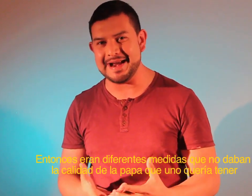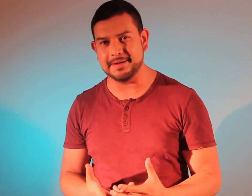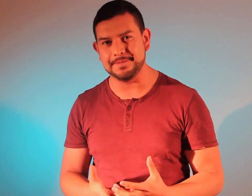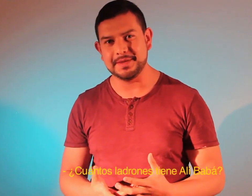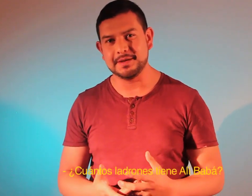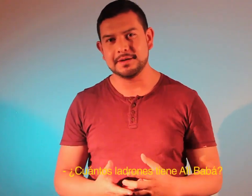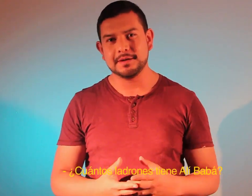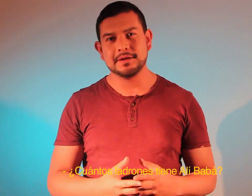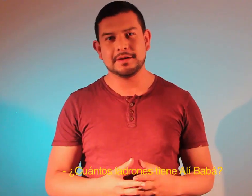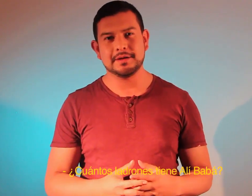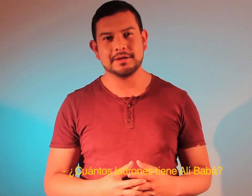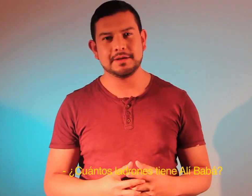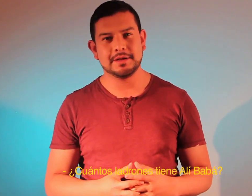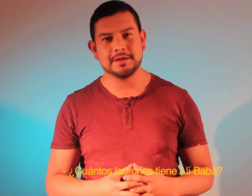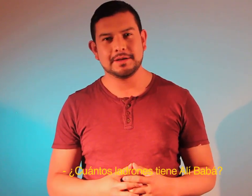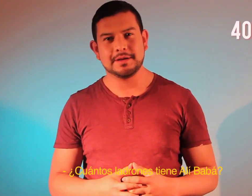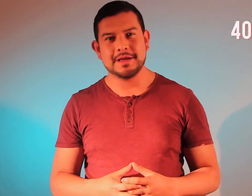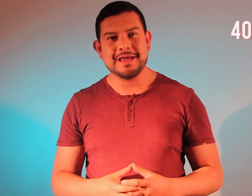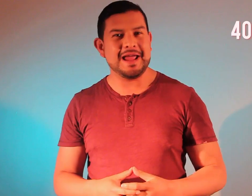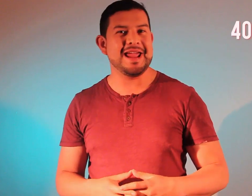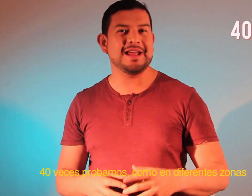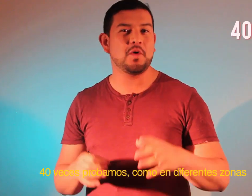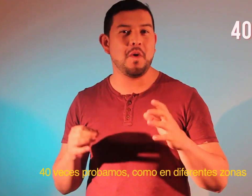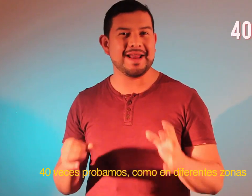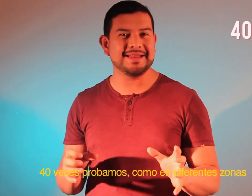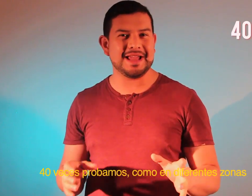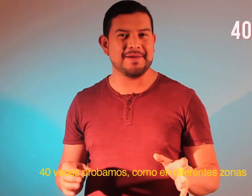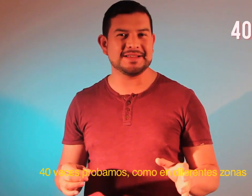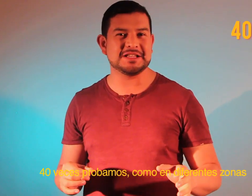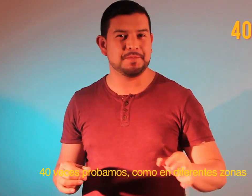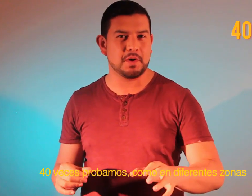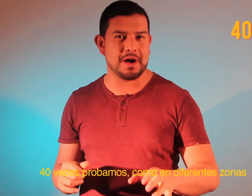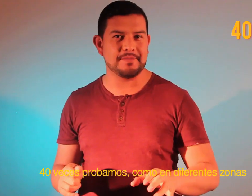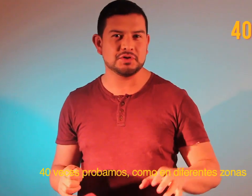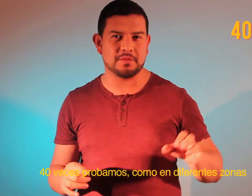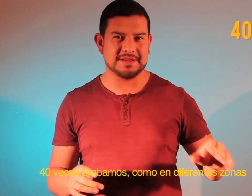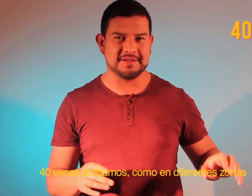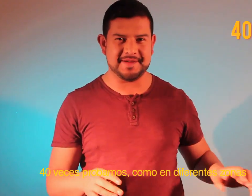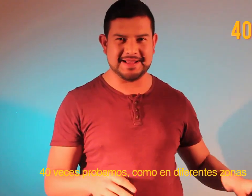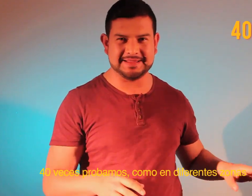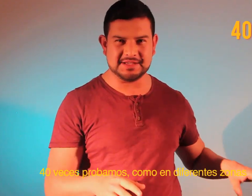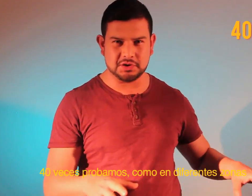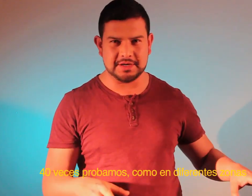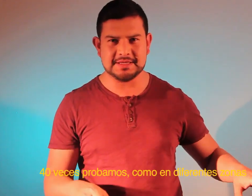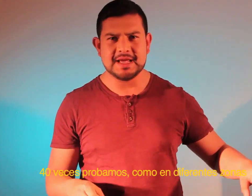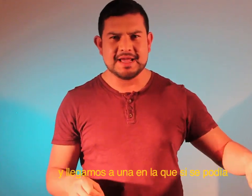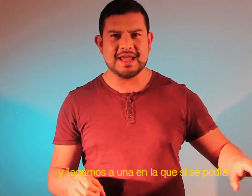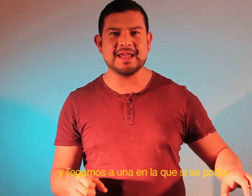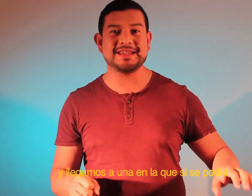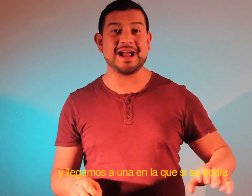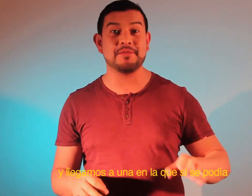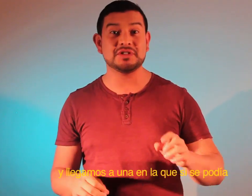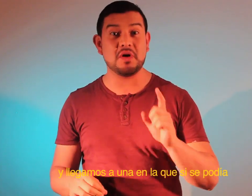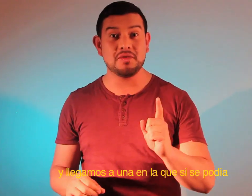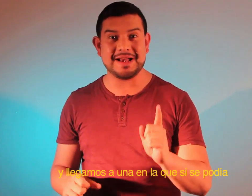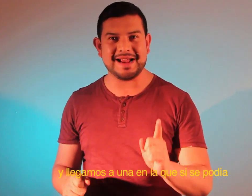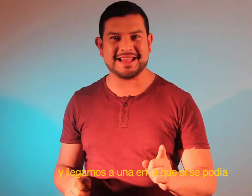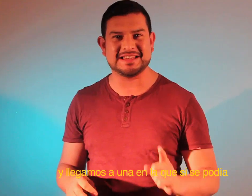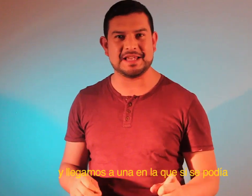¿Cuántos ladrones tiene Alibaba? 40 veces probamos como en diferentes zonas y llegamos a una en la que sí se